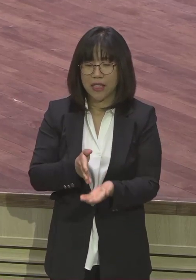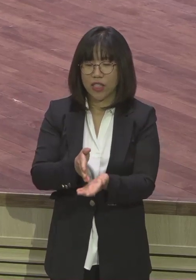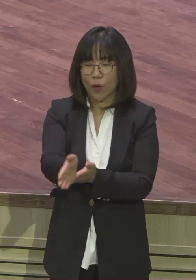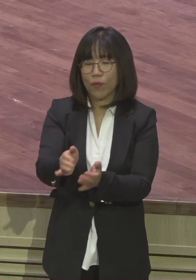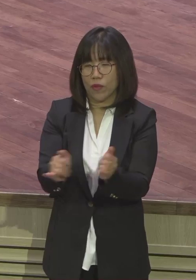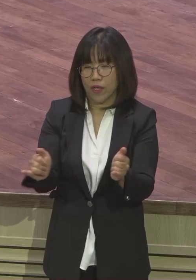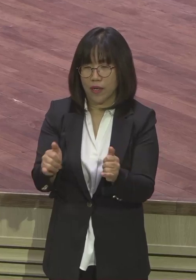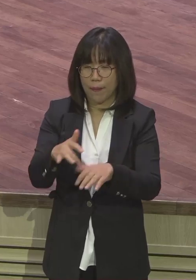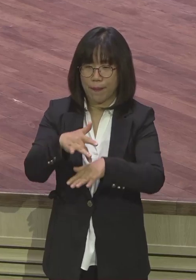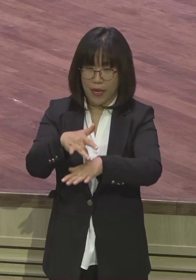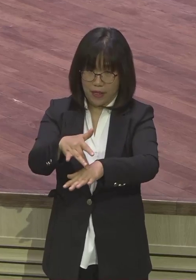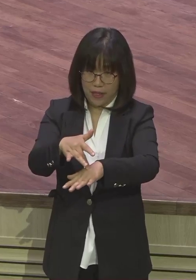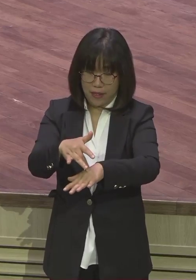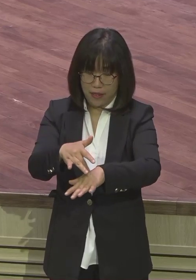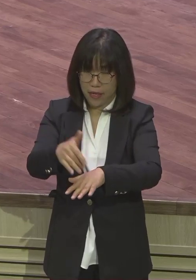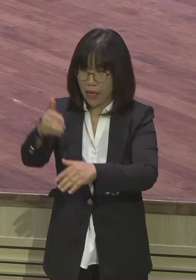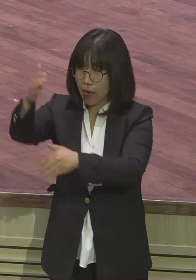하나님과 아담을 갈라서게 만들었어요.